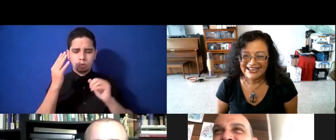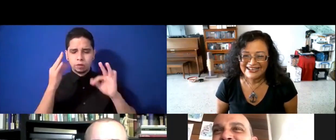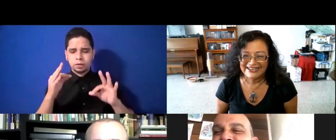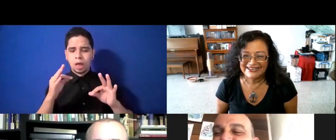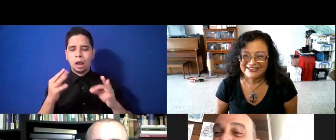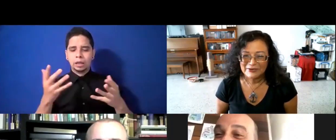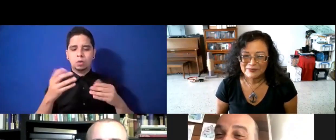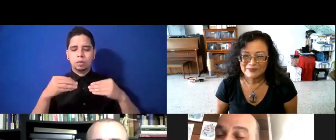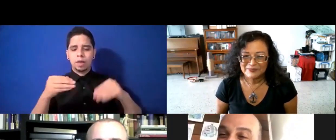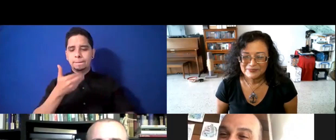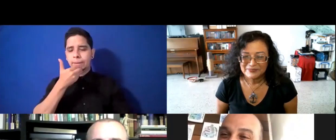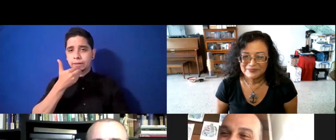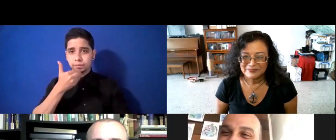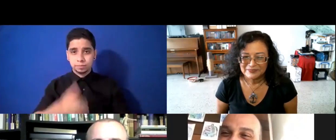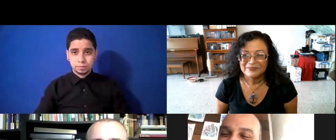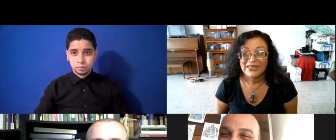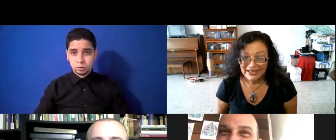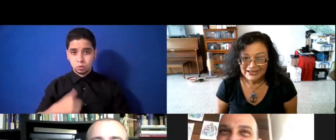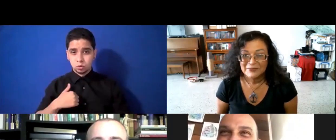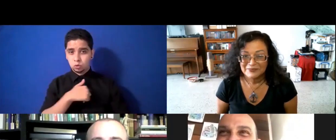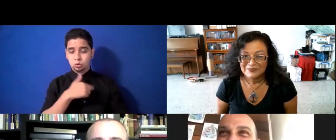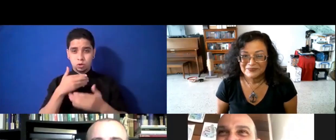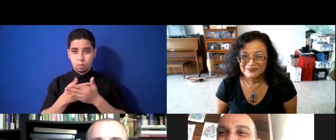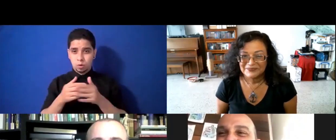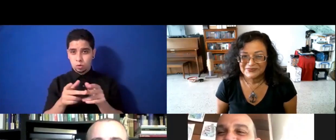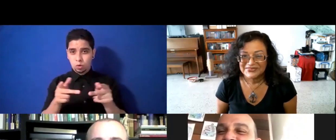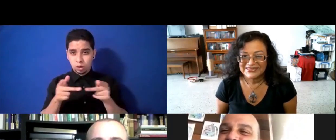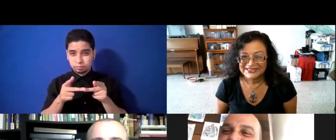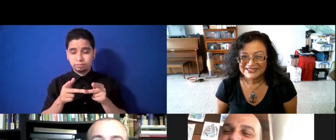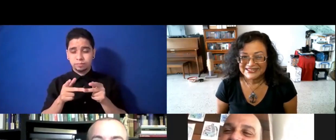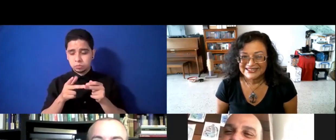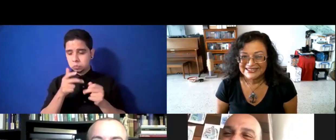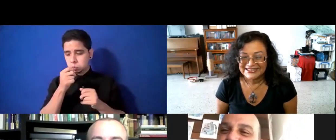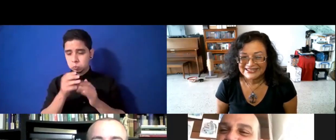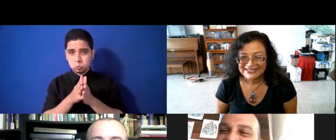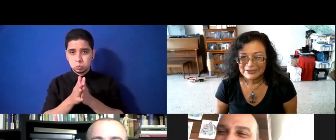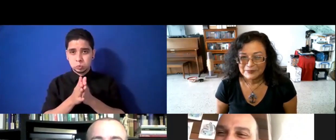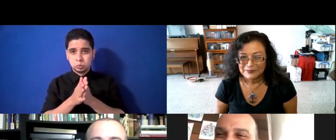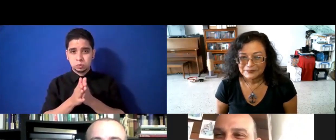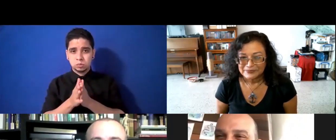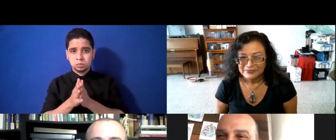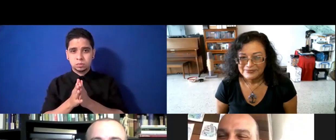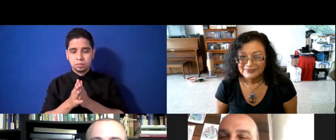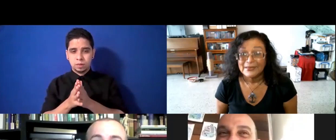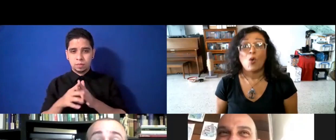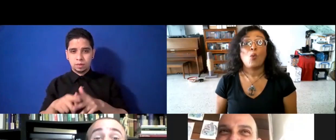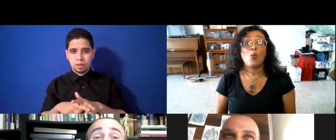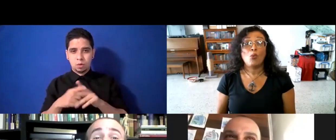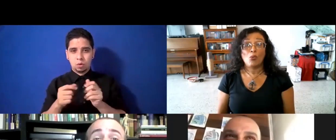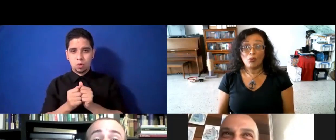Nosotros vinimos aquí al shopping, eso es bien interesante, vinimos al shopping por panadería. Entonces, mi esposa